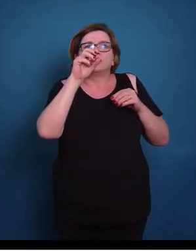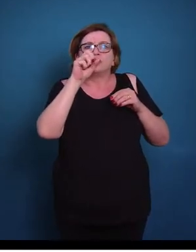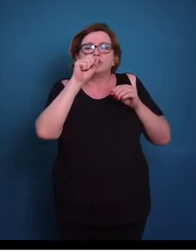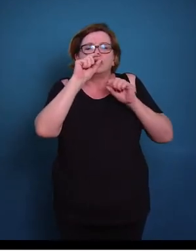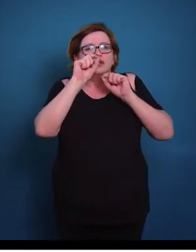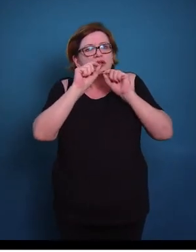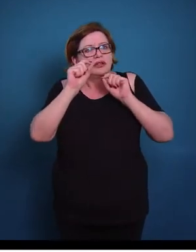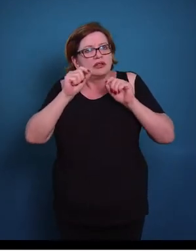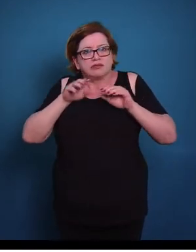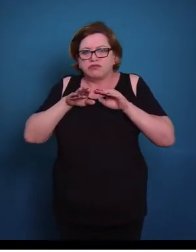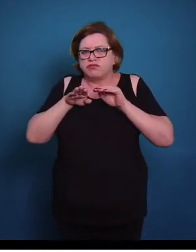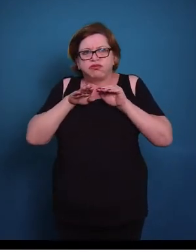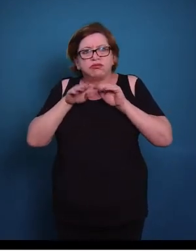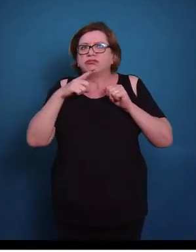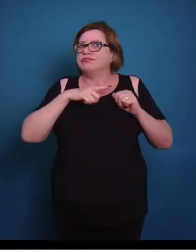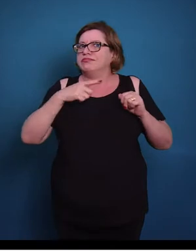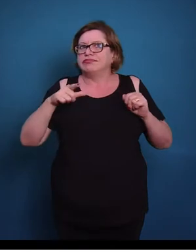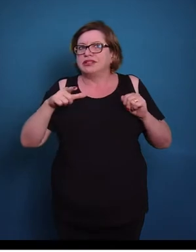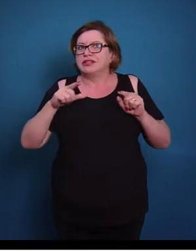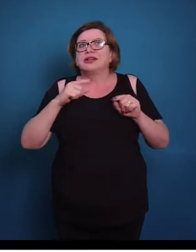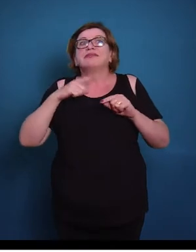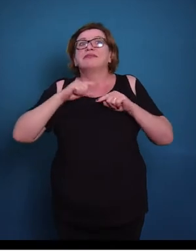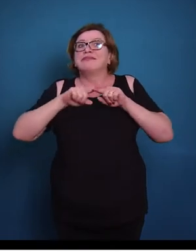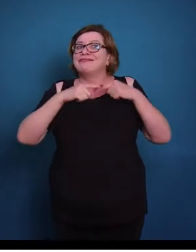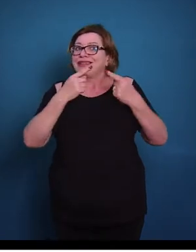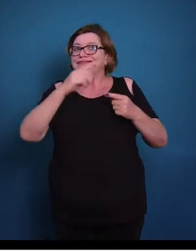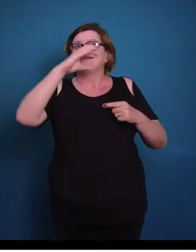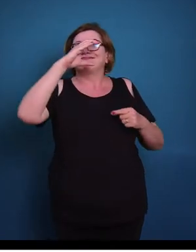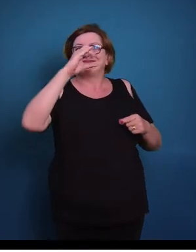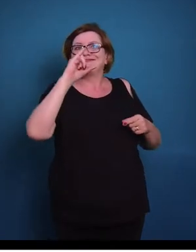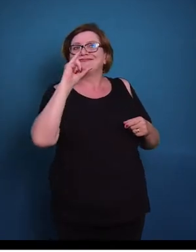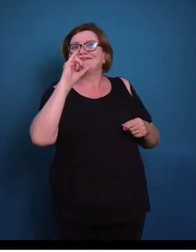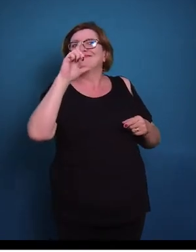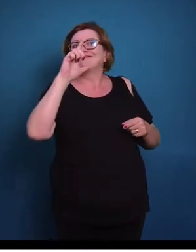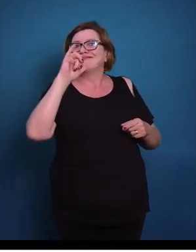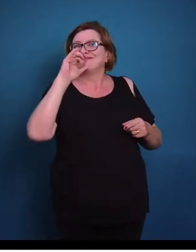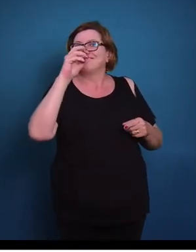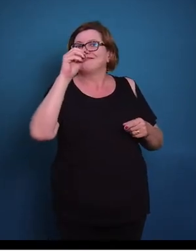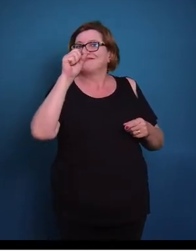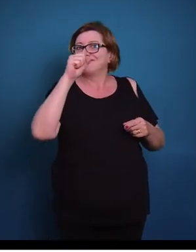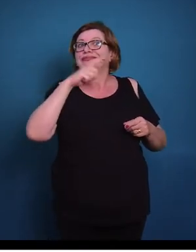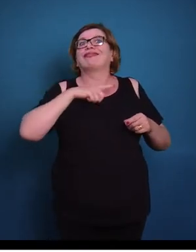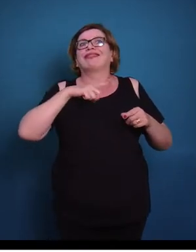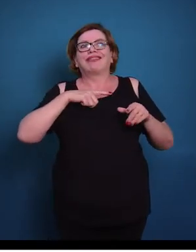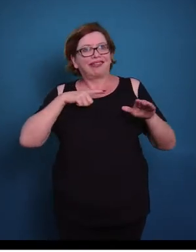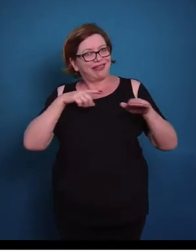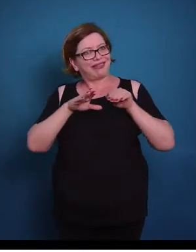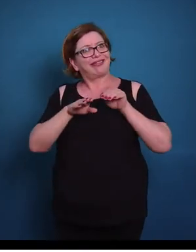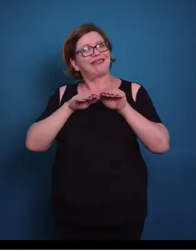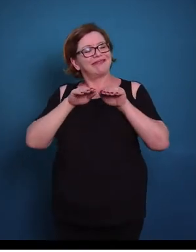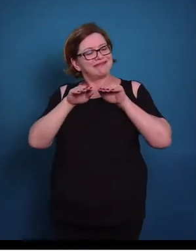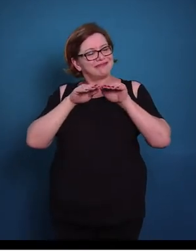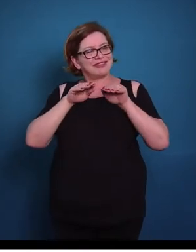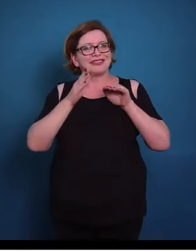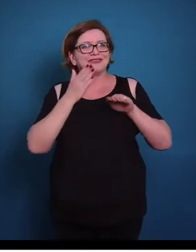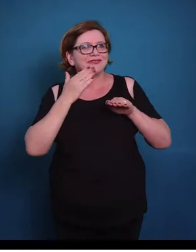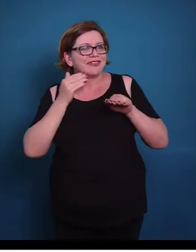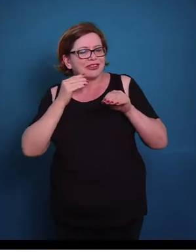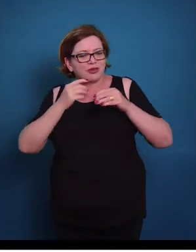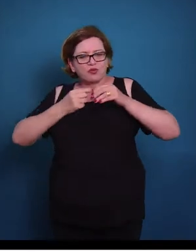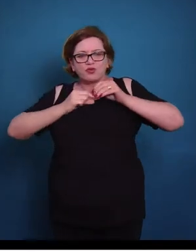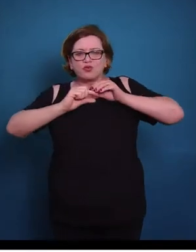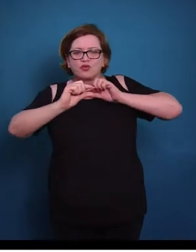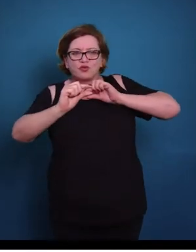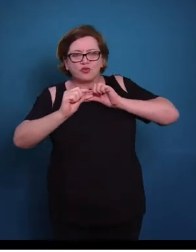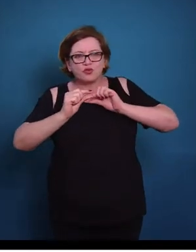microvilos não possuem movimento. Já os cílios nós temos uma movimentação. Então ele vai facilitar o fluxo de fluido,